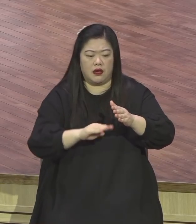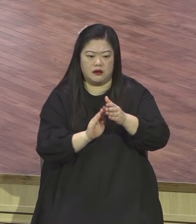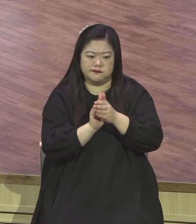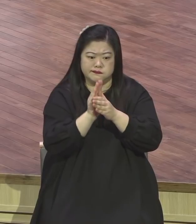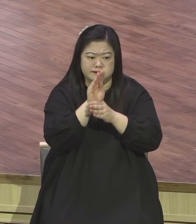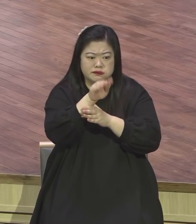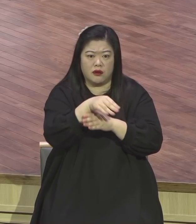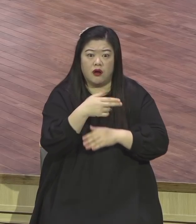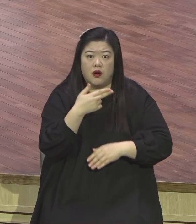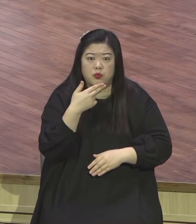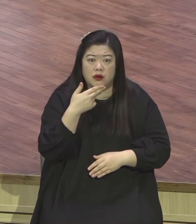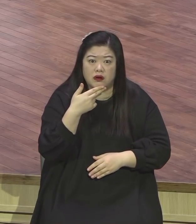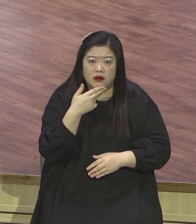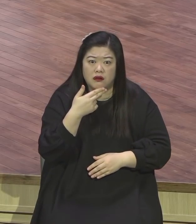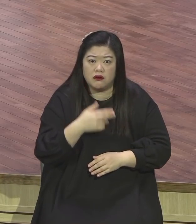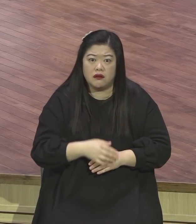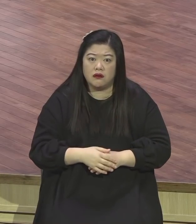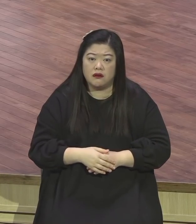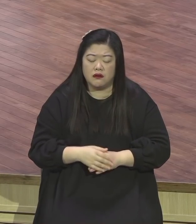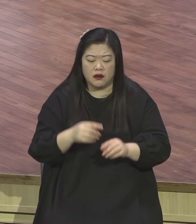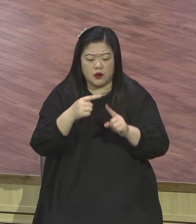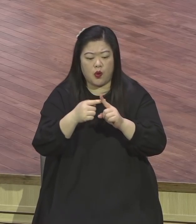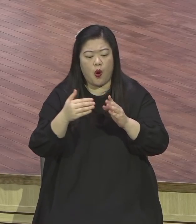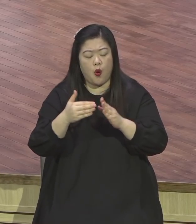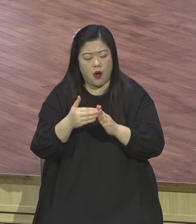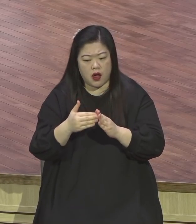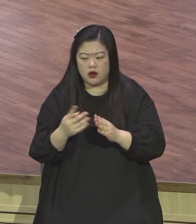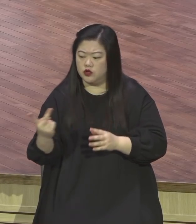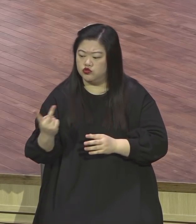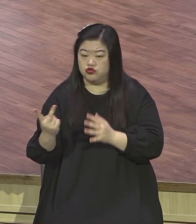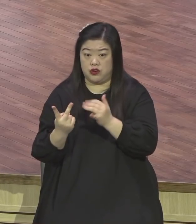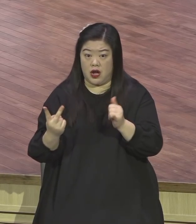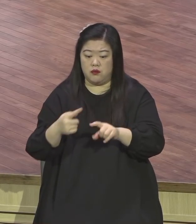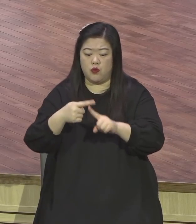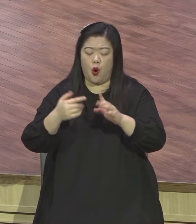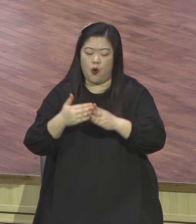선생님이 돼서 같이 공부했는데 어떤 학생은 일류대학 가고